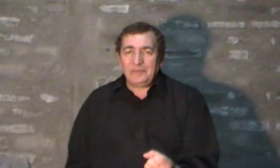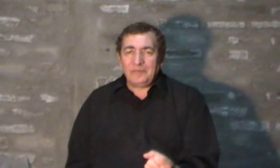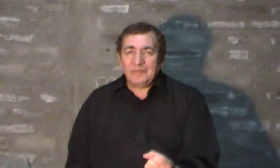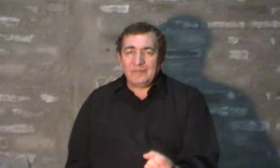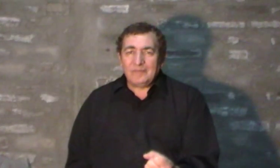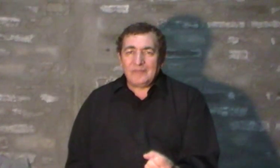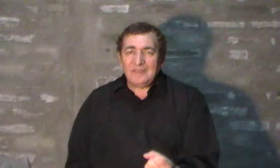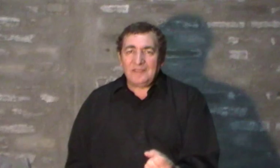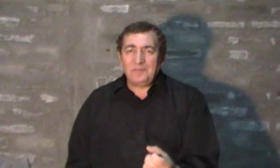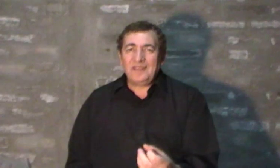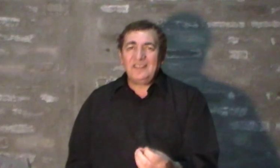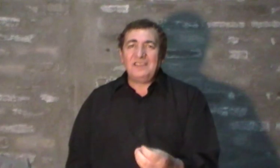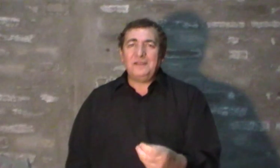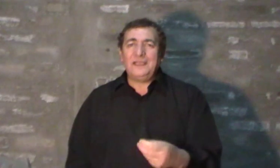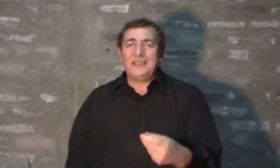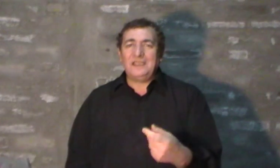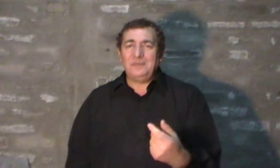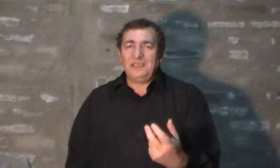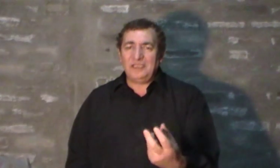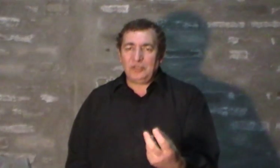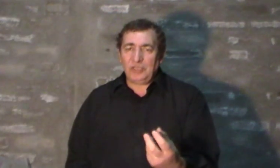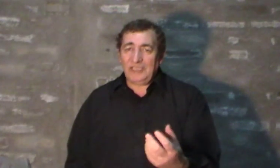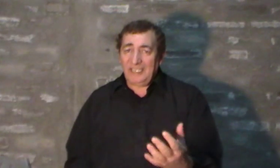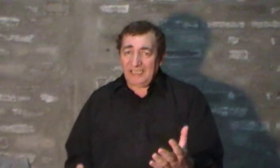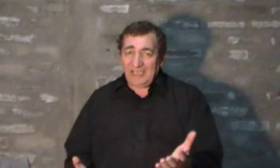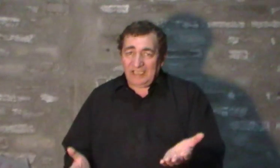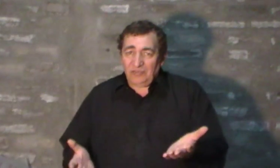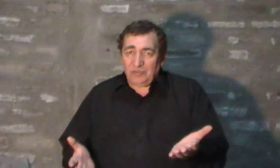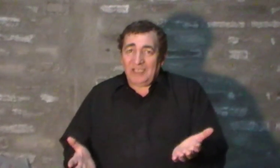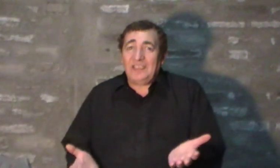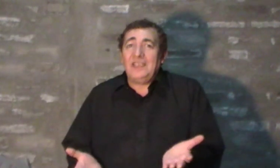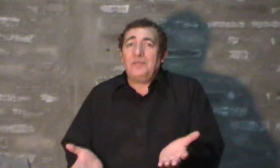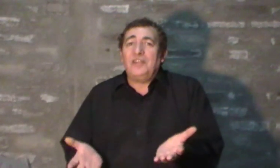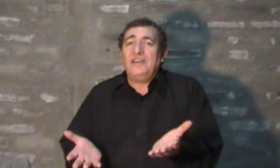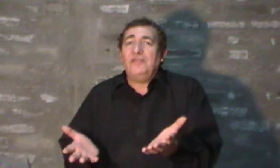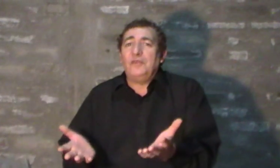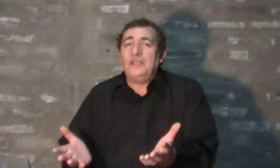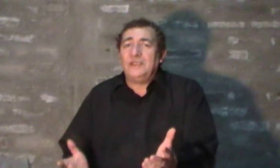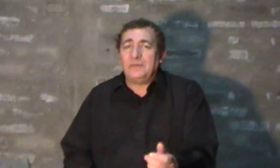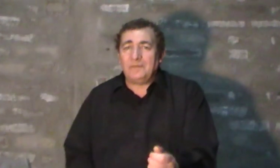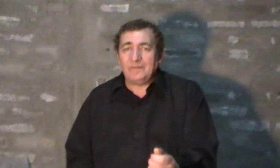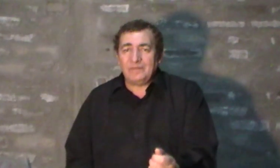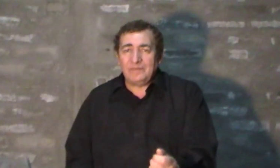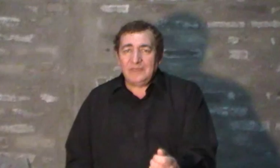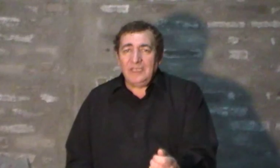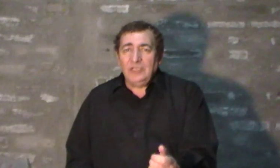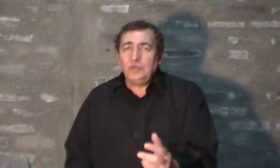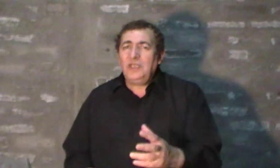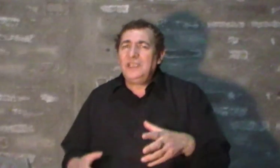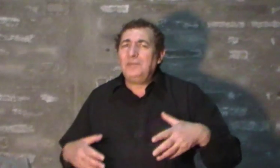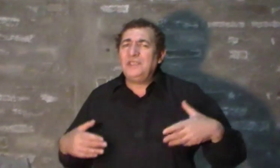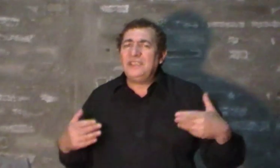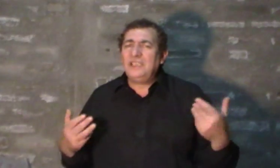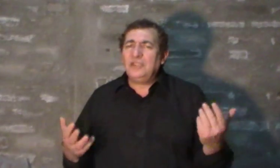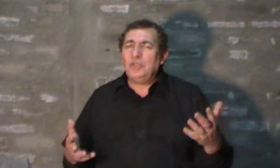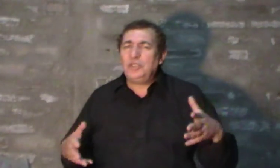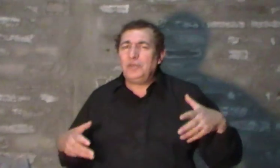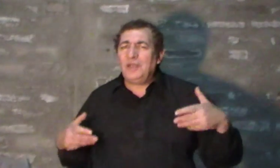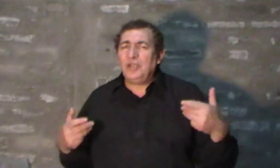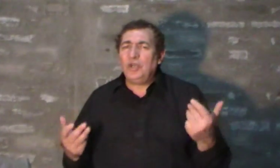se empieza a liberar del miedo y deja que su energía pueda fluir. No es repitiendo, estoy mejor,